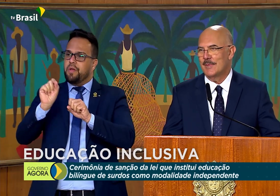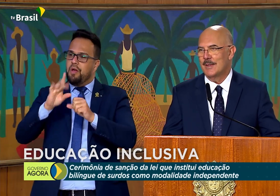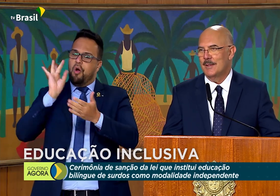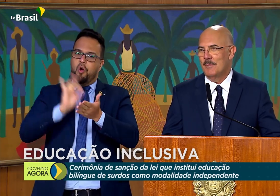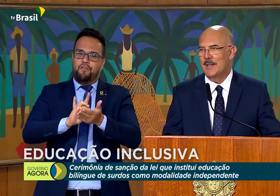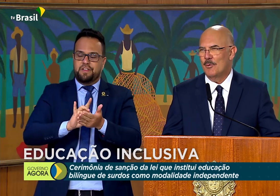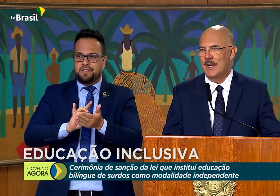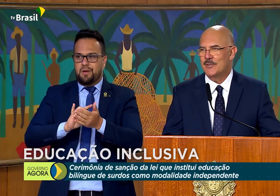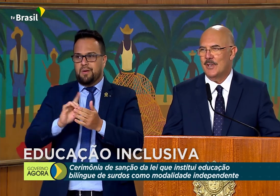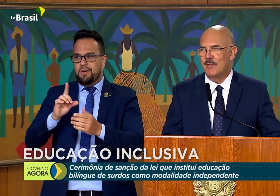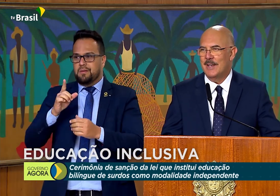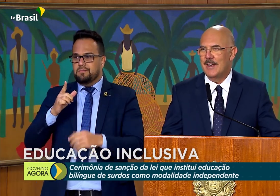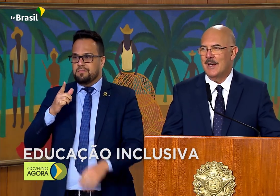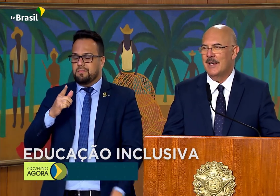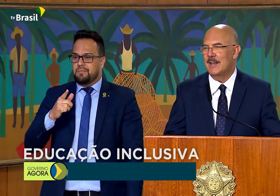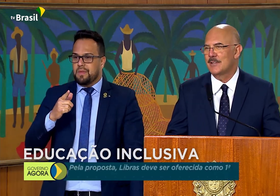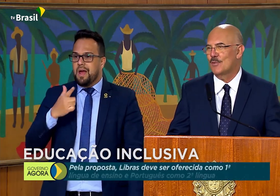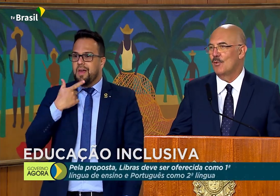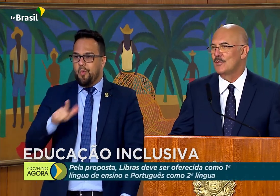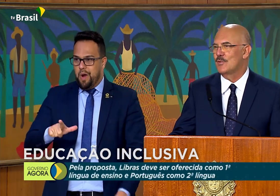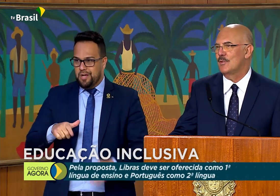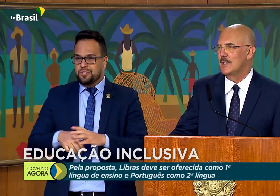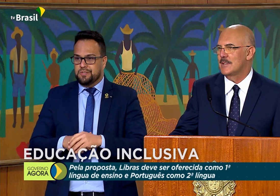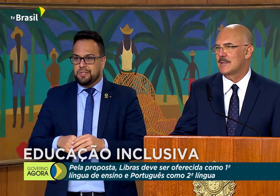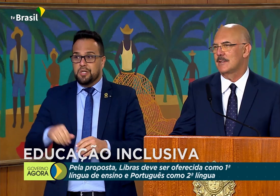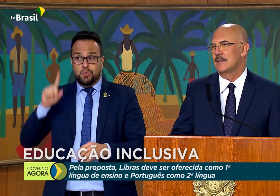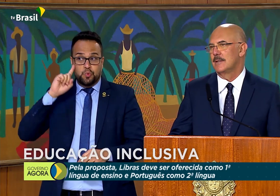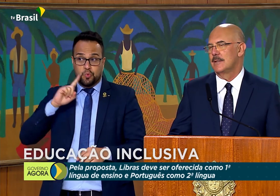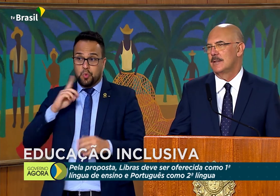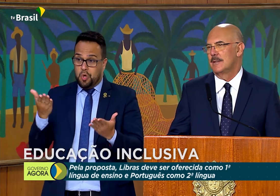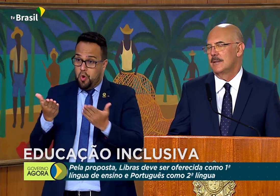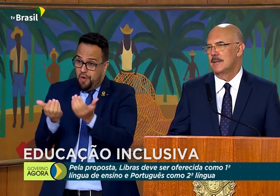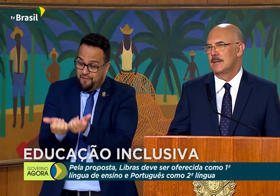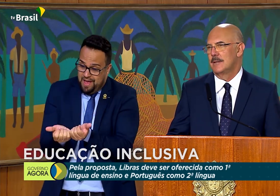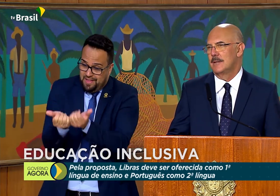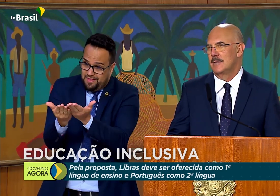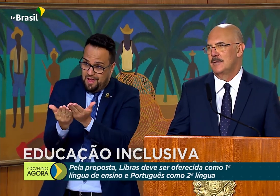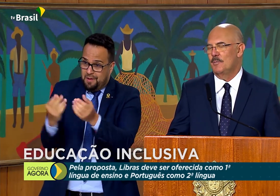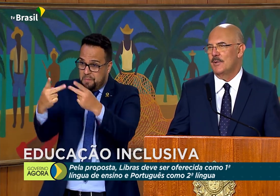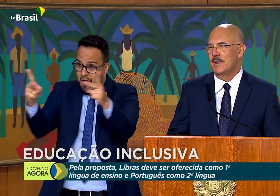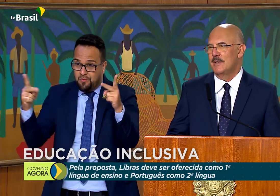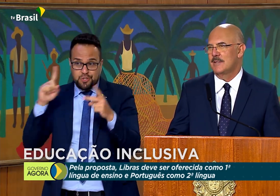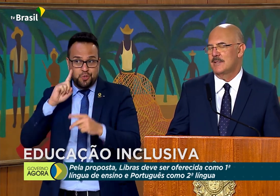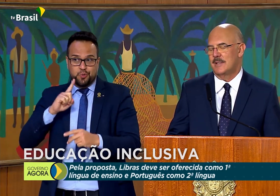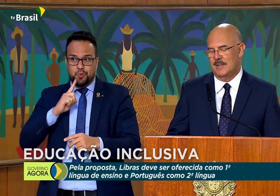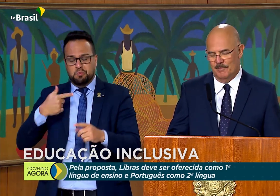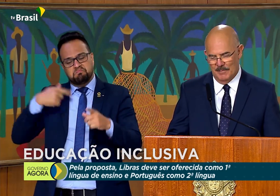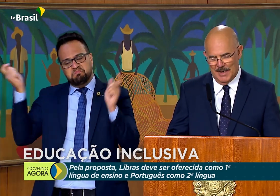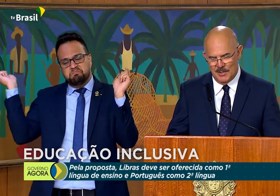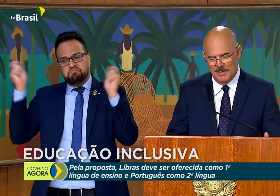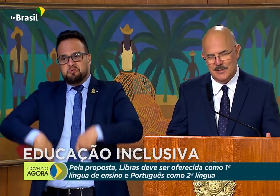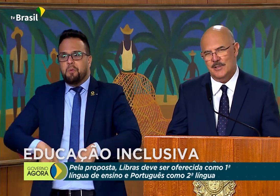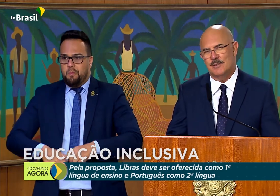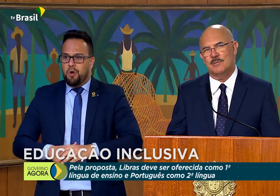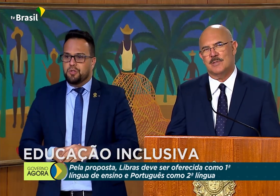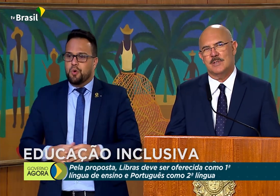Uma linguagem que vai dar a eles condições de poderem ser admitidos